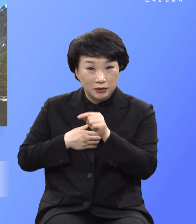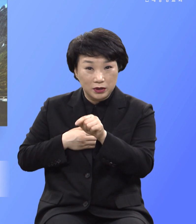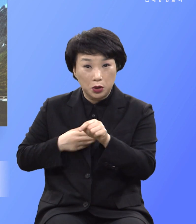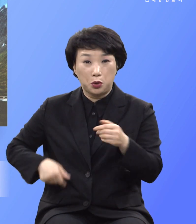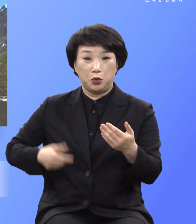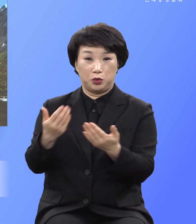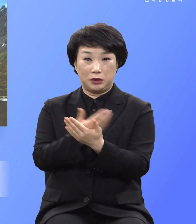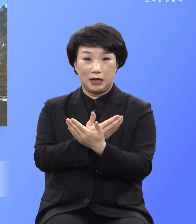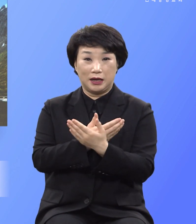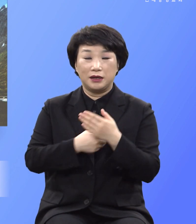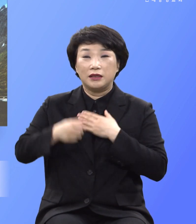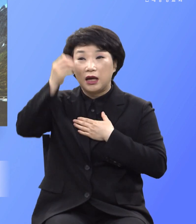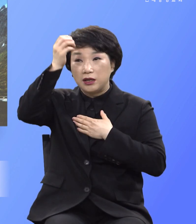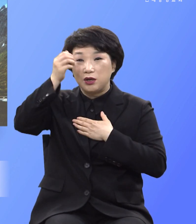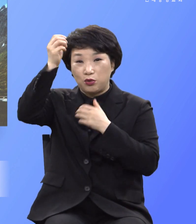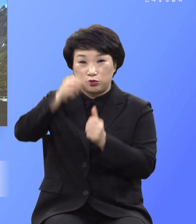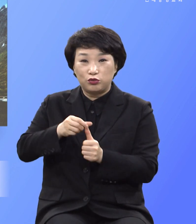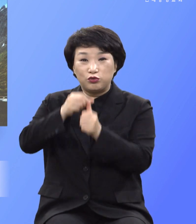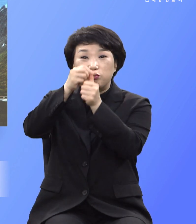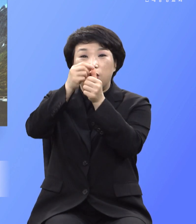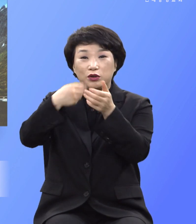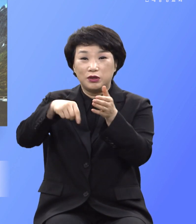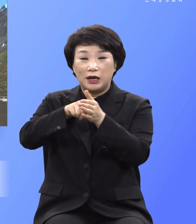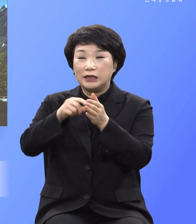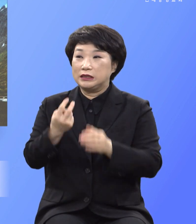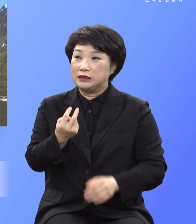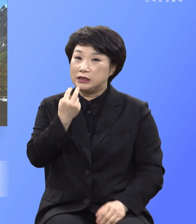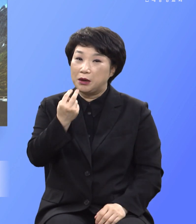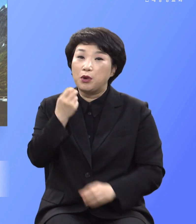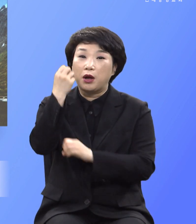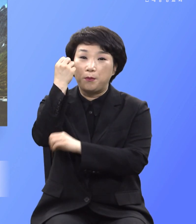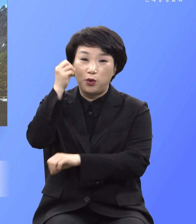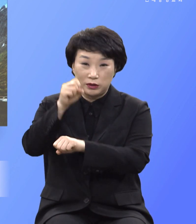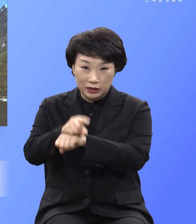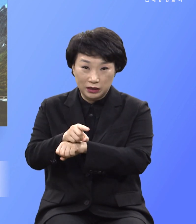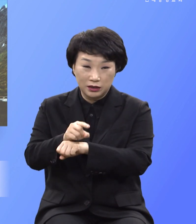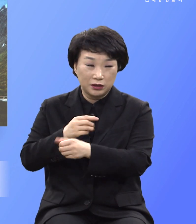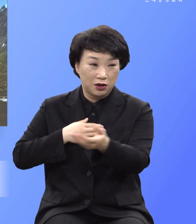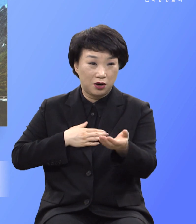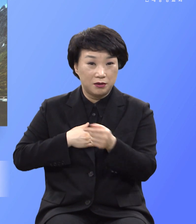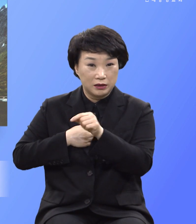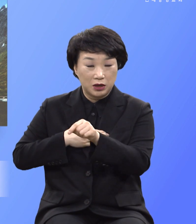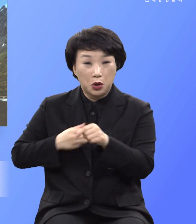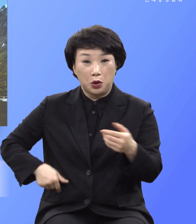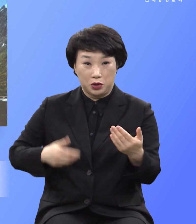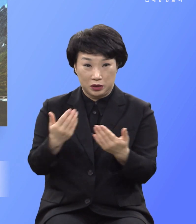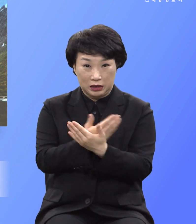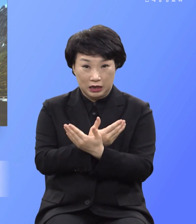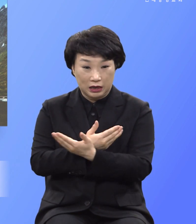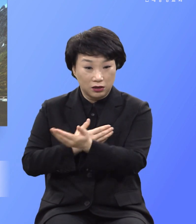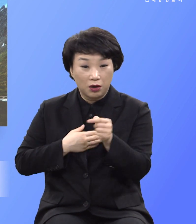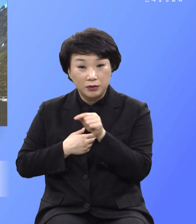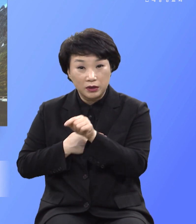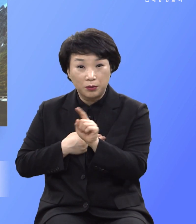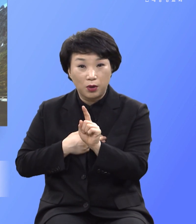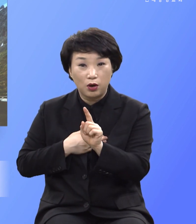살고자 하는 애절한 생년의 본능이요 회개라고 하는 것은 죄를 도말시켜